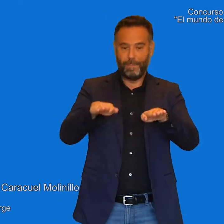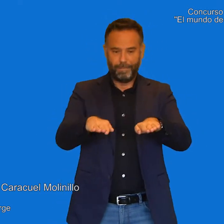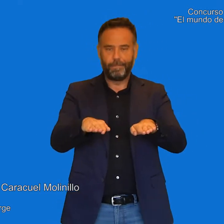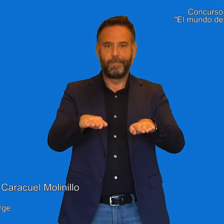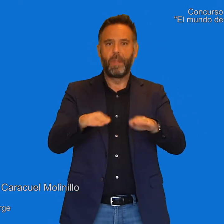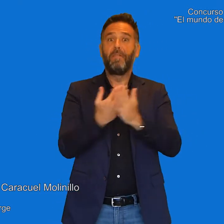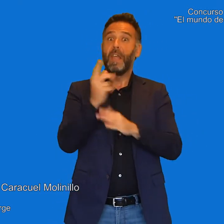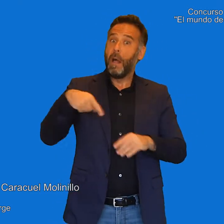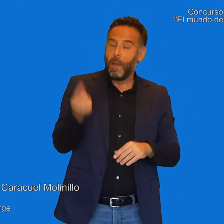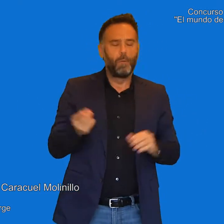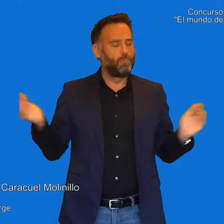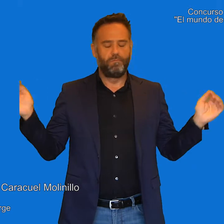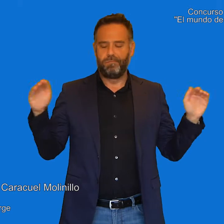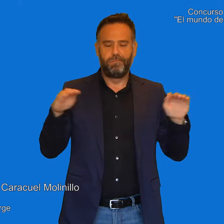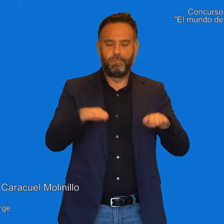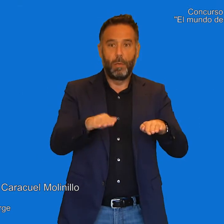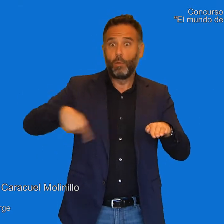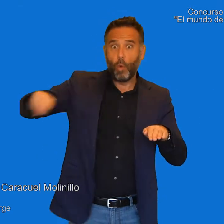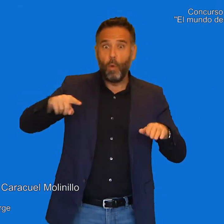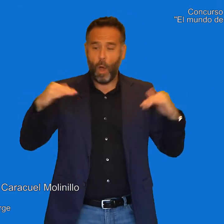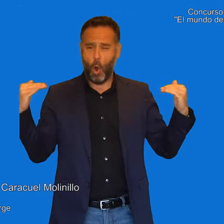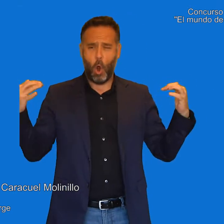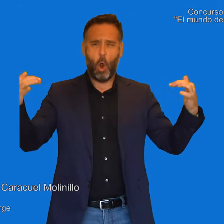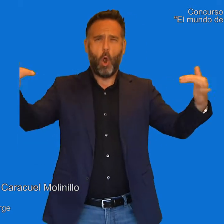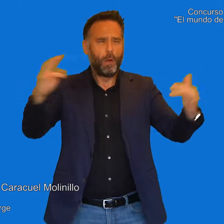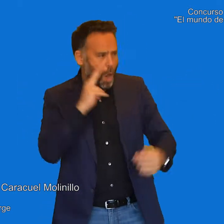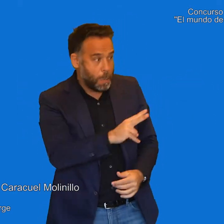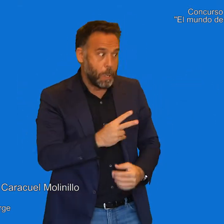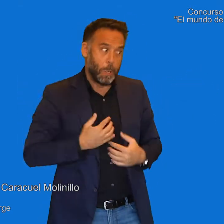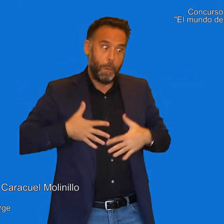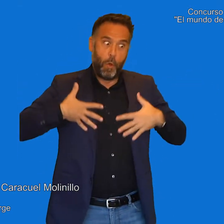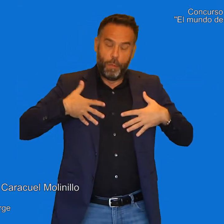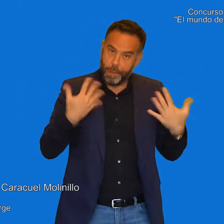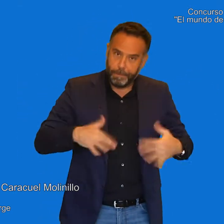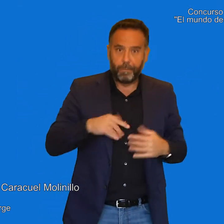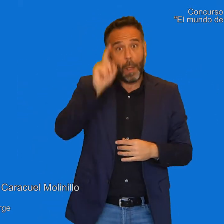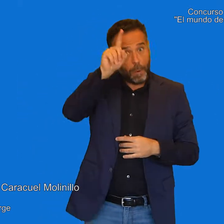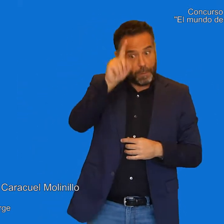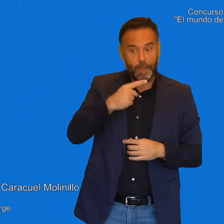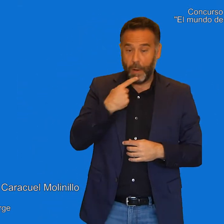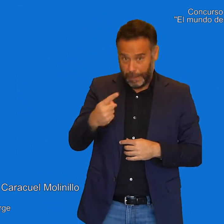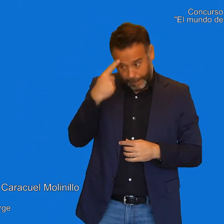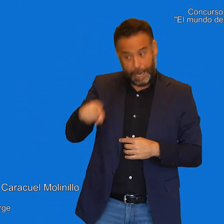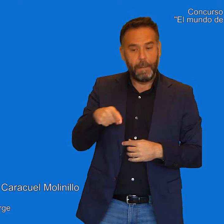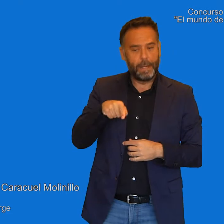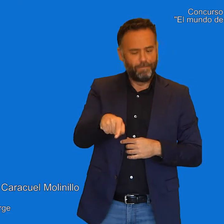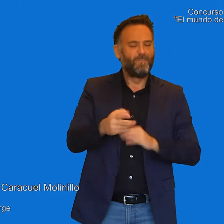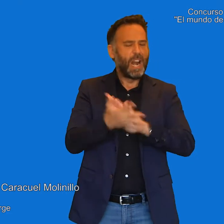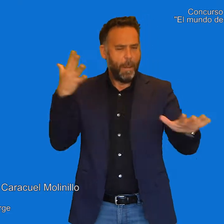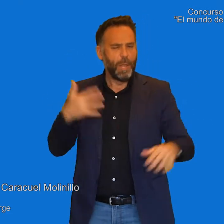todas las tortugas estaban emocionadas por la carrera. La profesora de la tortuga Jorge sabía que era rápido.